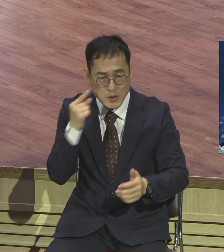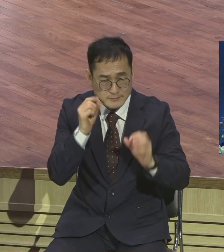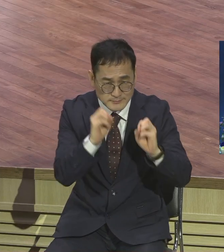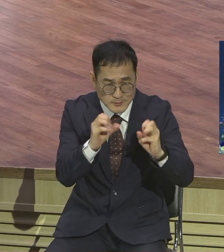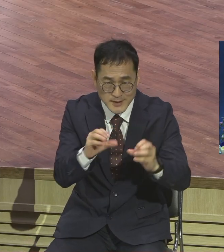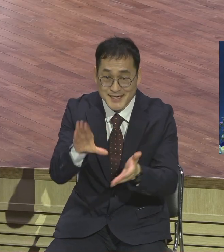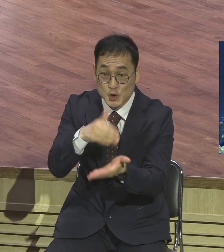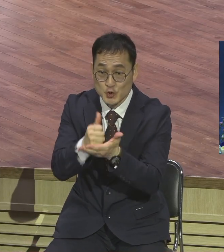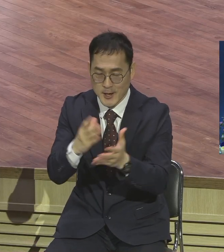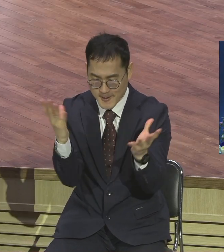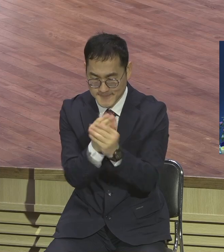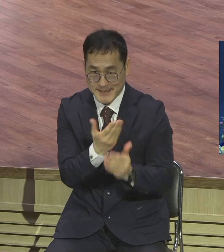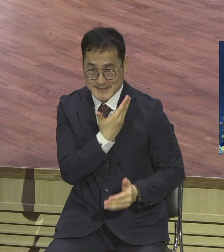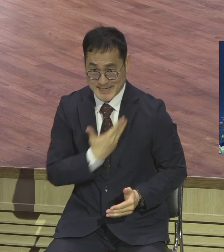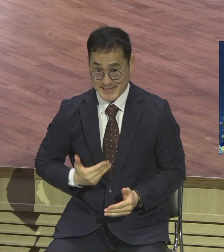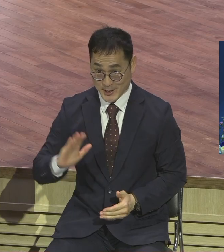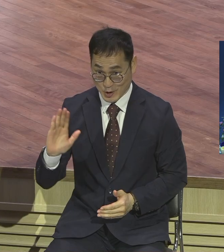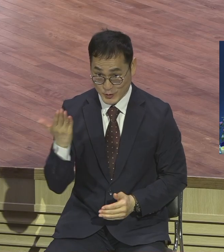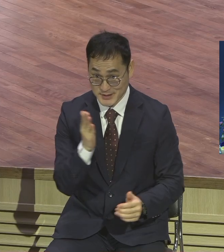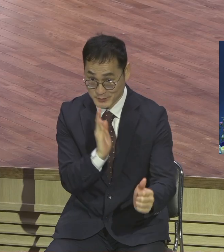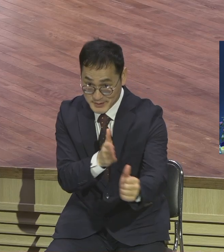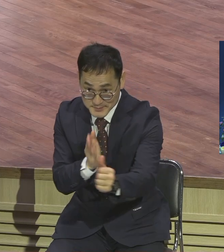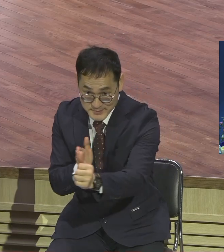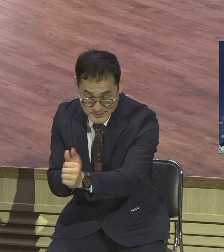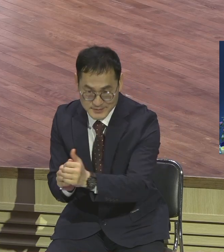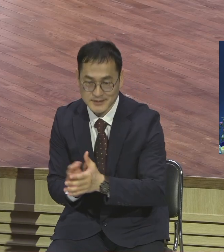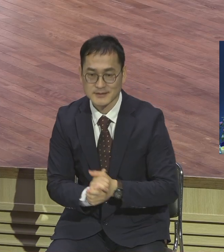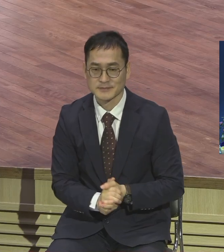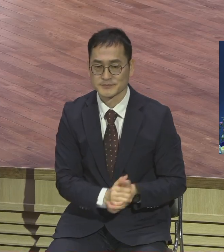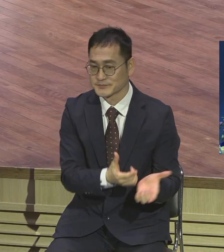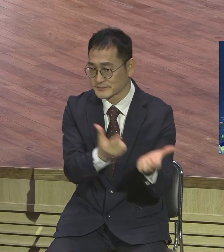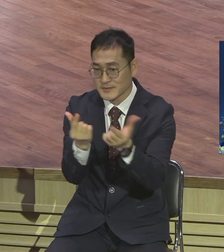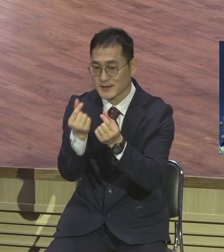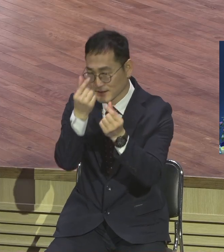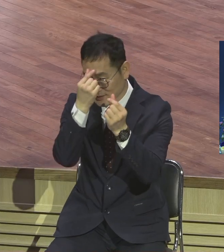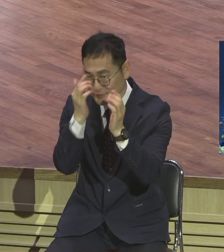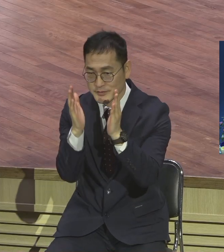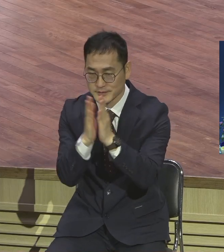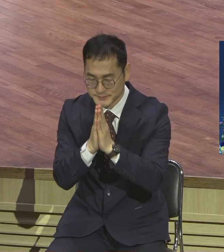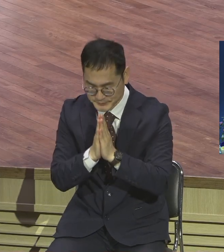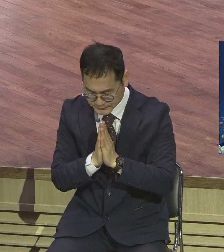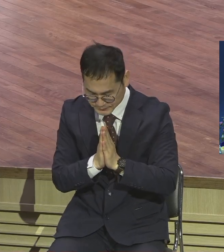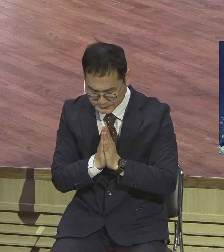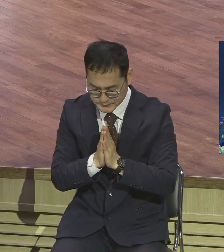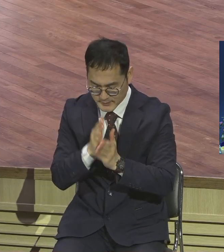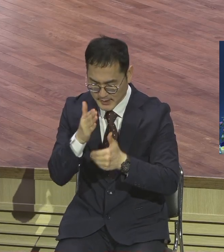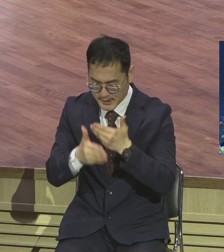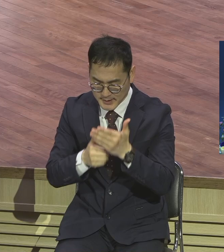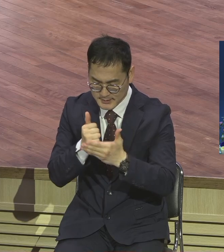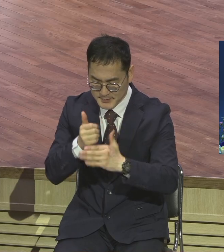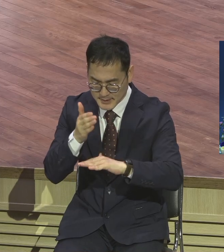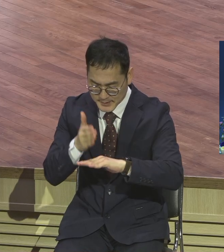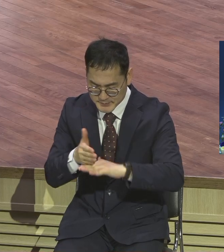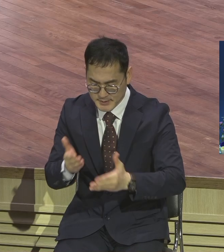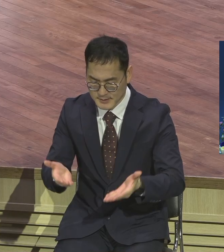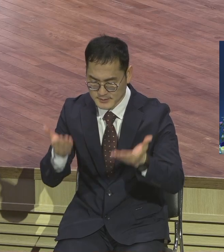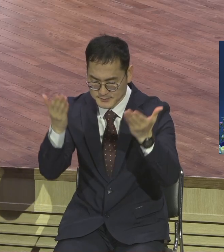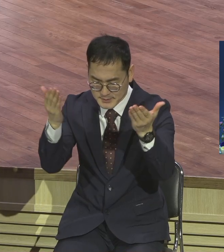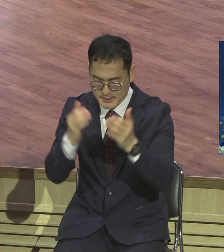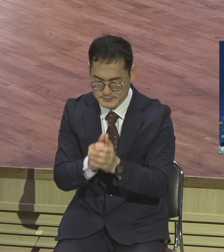다 되시기를 제모로 축복합니다 기도합시다 아버지 하나님 참 감사합니다 우리 영계 성도들 코로나19가 이제